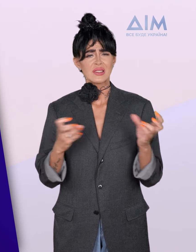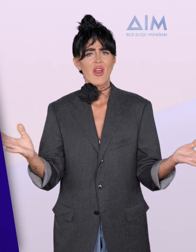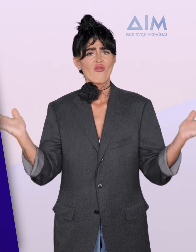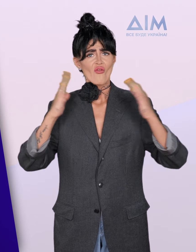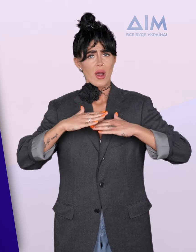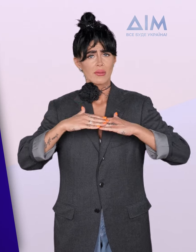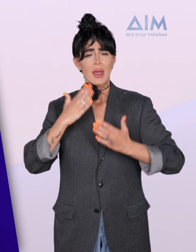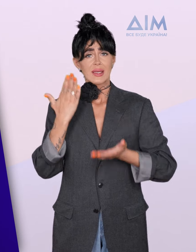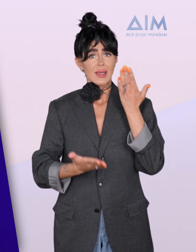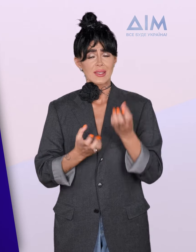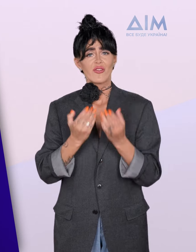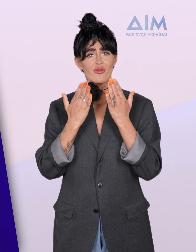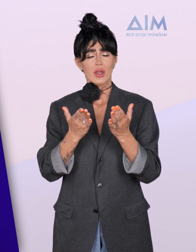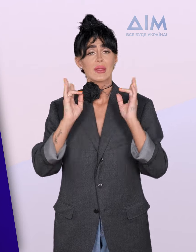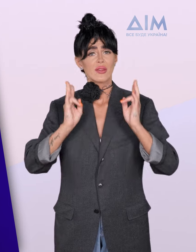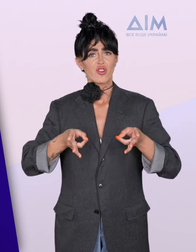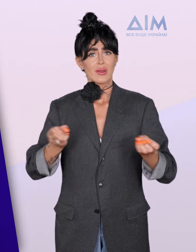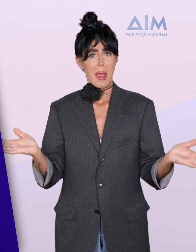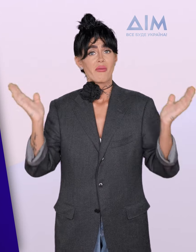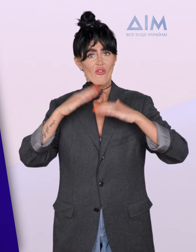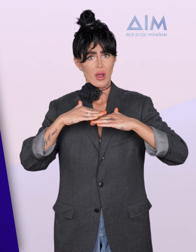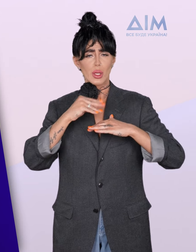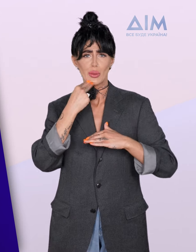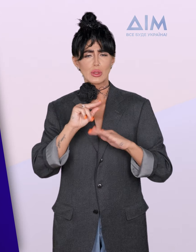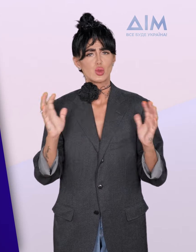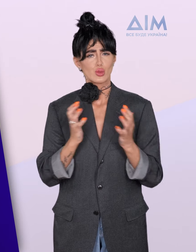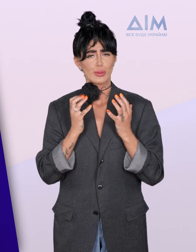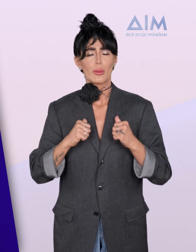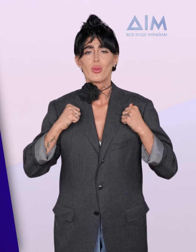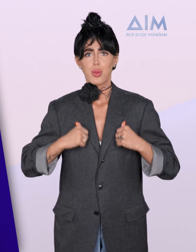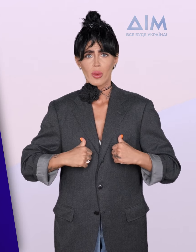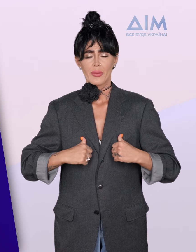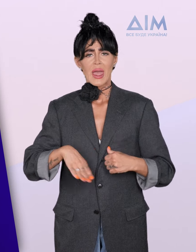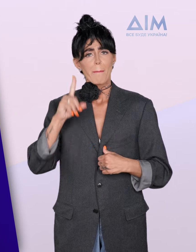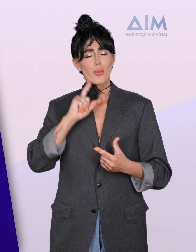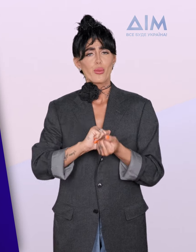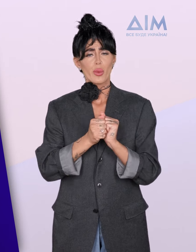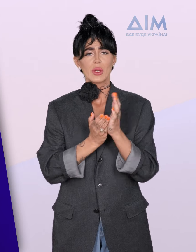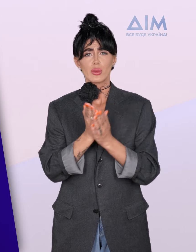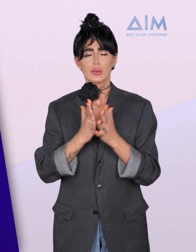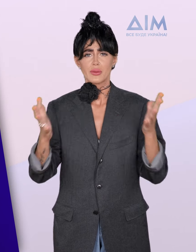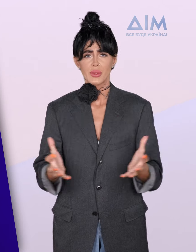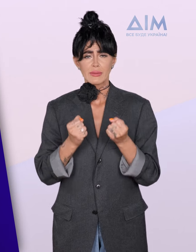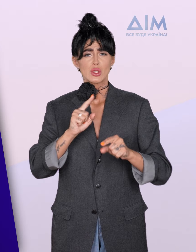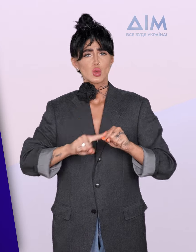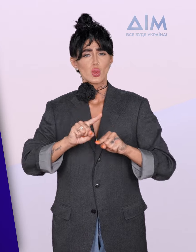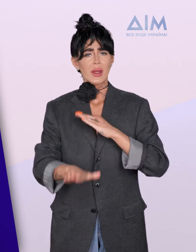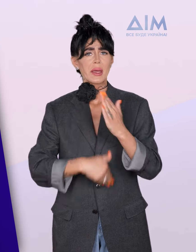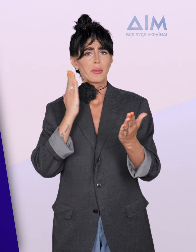Якщо ви стали жертвами обвалу, зберігайте спокій. Пам'ятайте, рятувальники вже прямують на місце події.